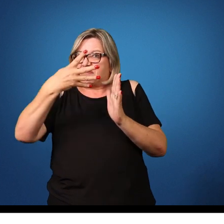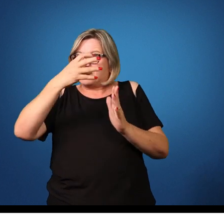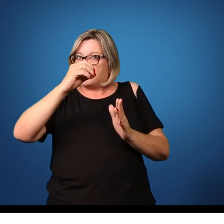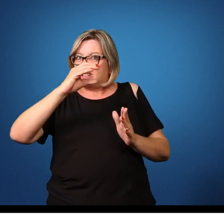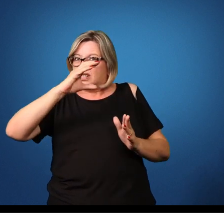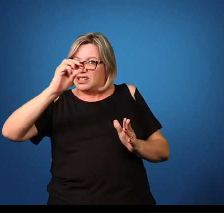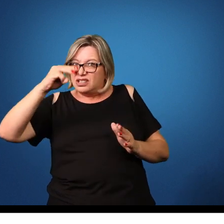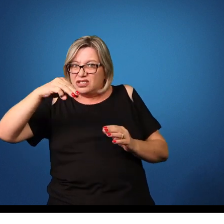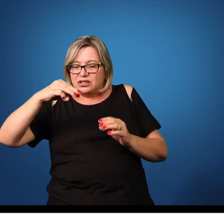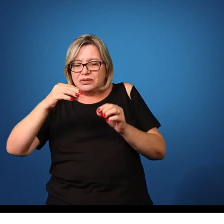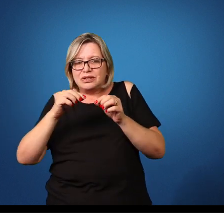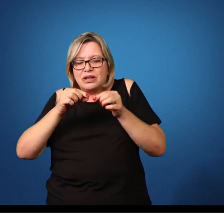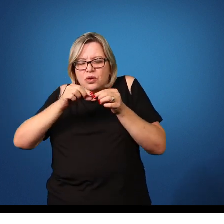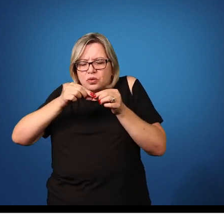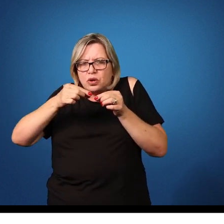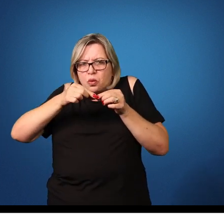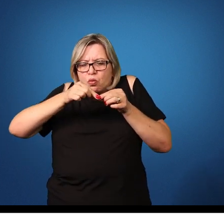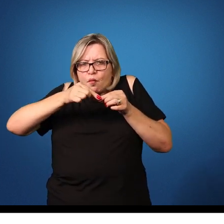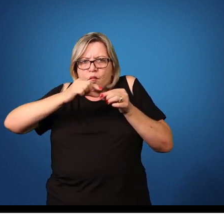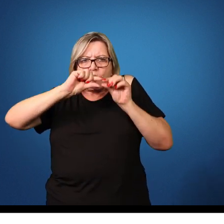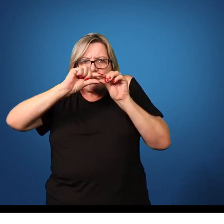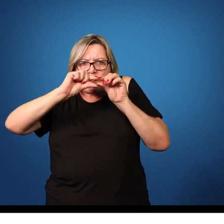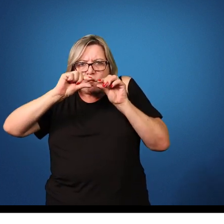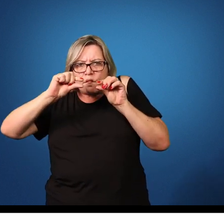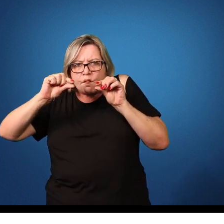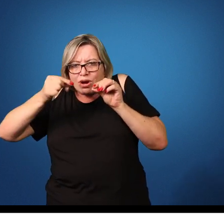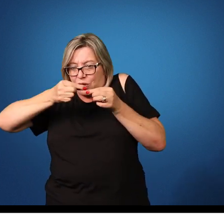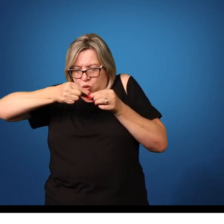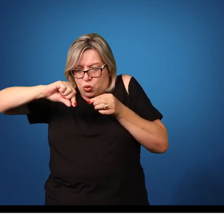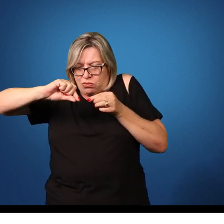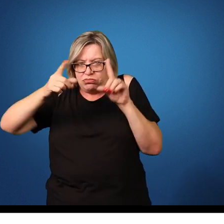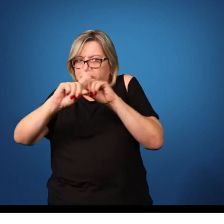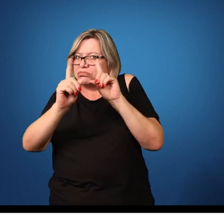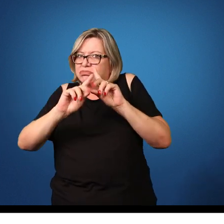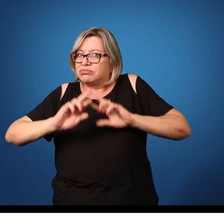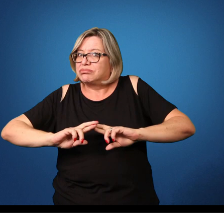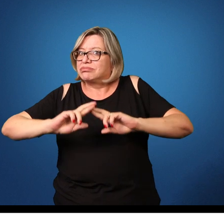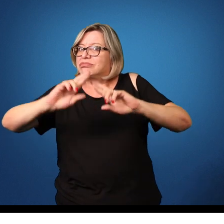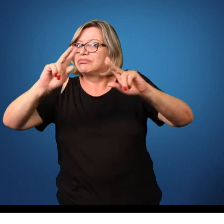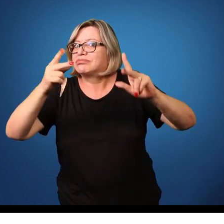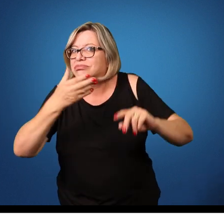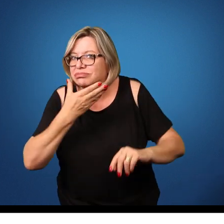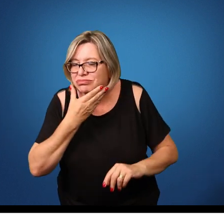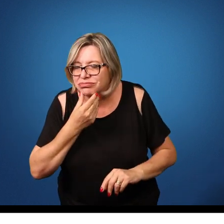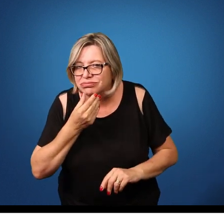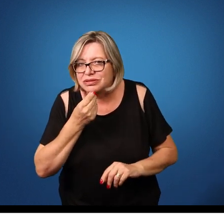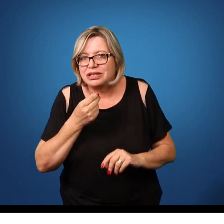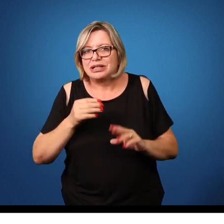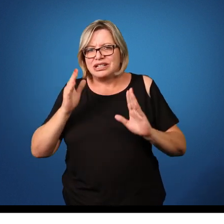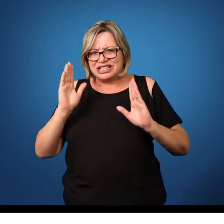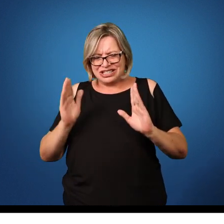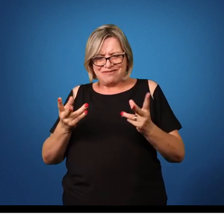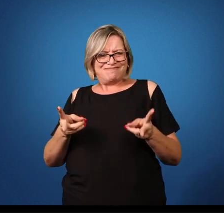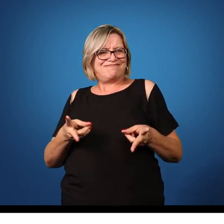e a sua cauda é afilada, ela não tem essa encurvatura que o macho apresenta. Então, já